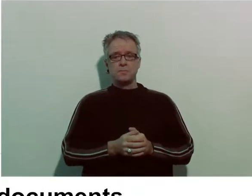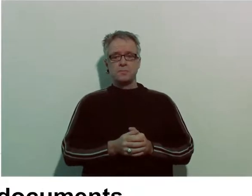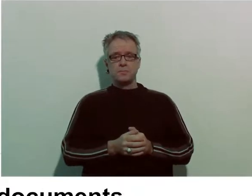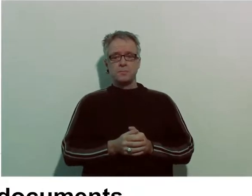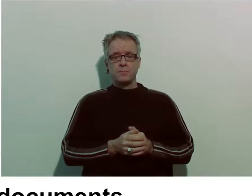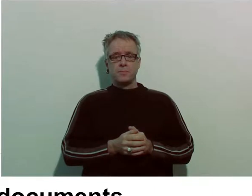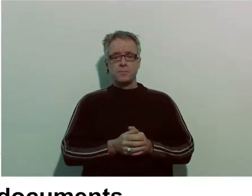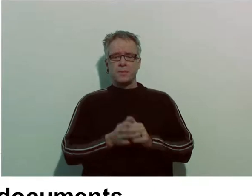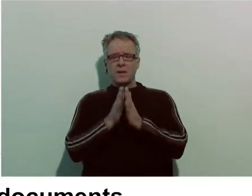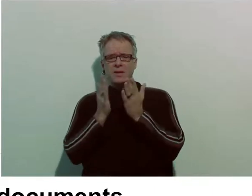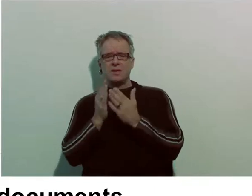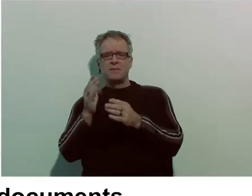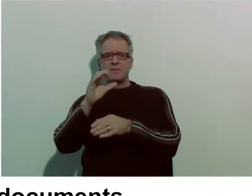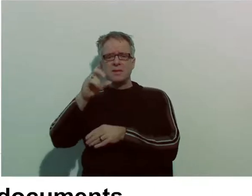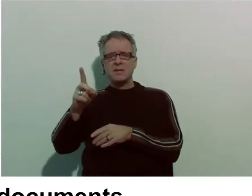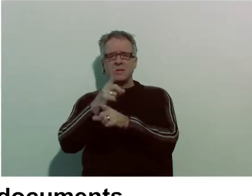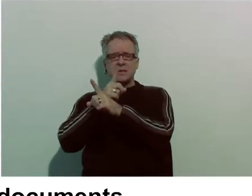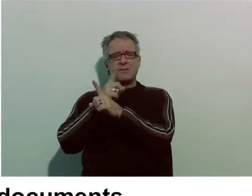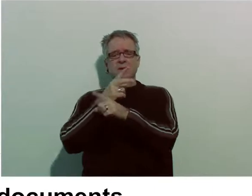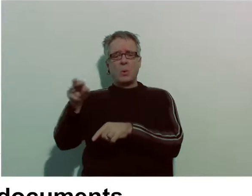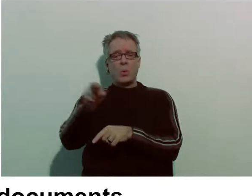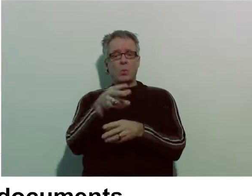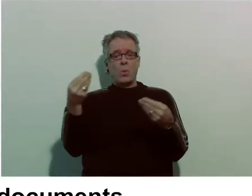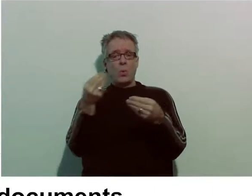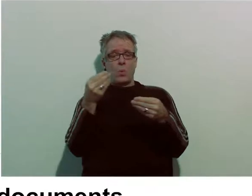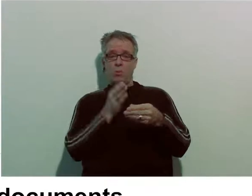Le retour des documents est centralisé au rez-de-chaussée.